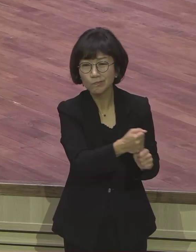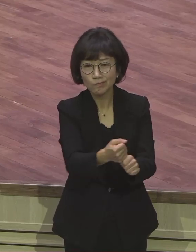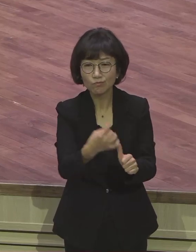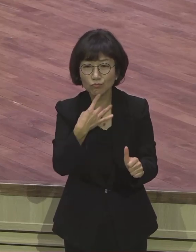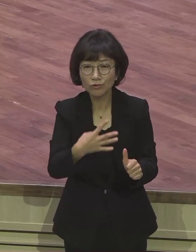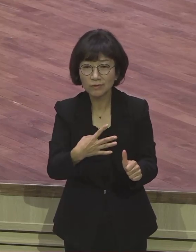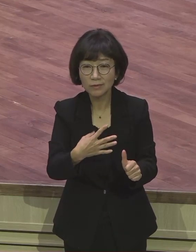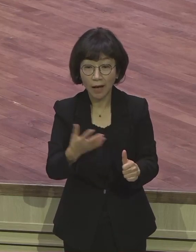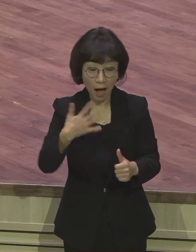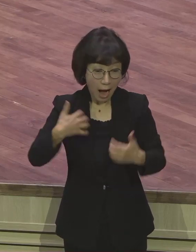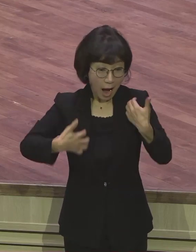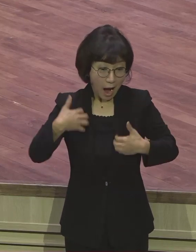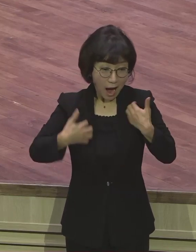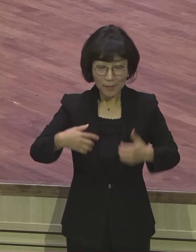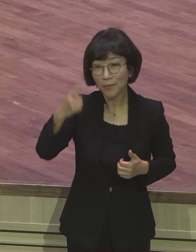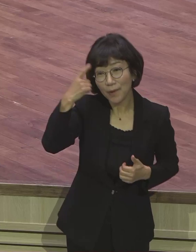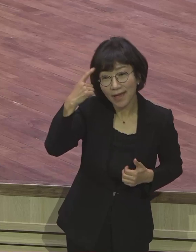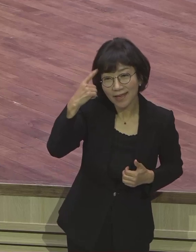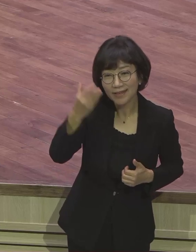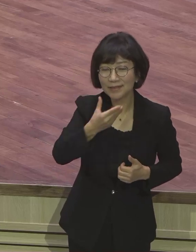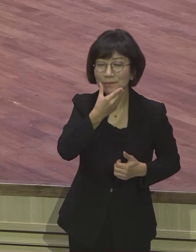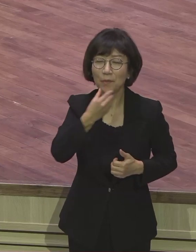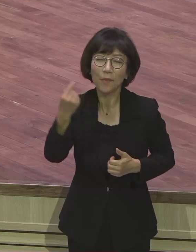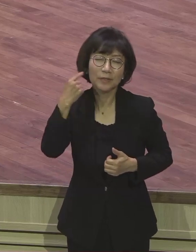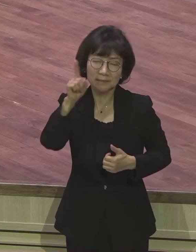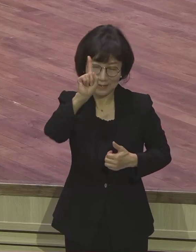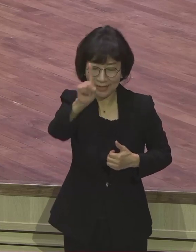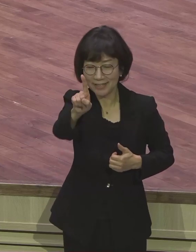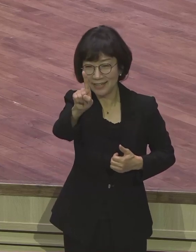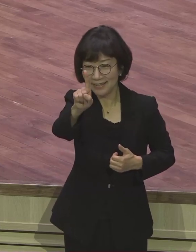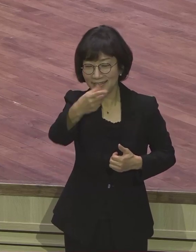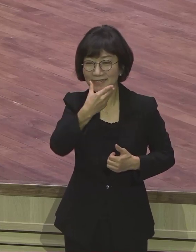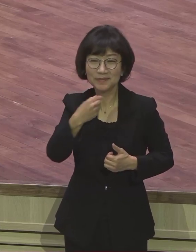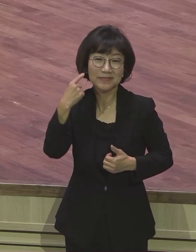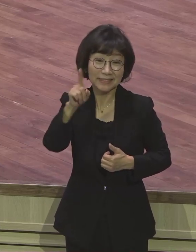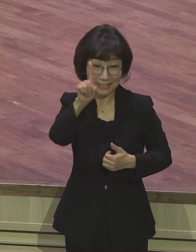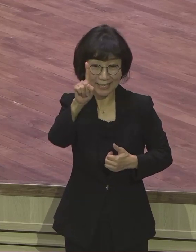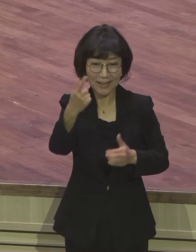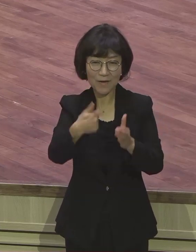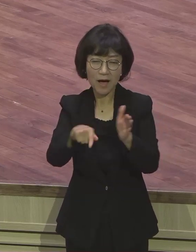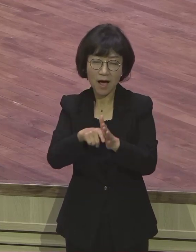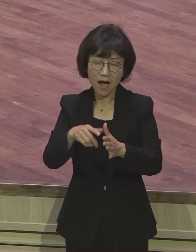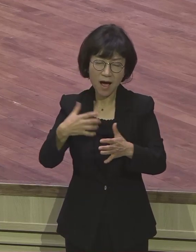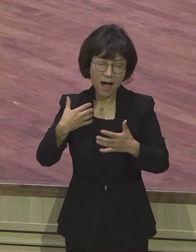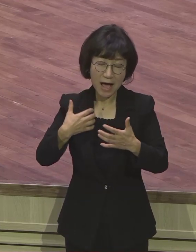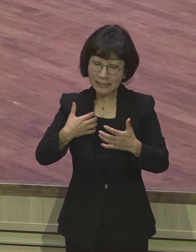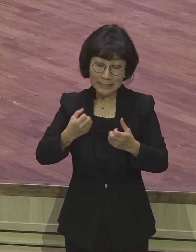복음 때문에 기부했다. 복음 때문에 복음 때문에 폭발하는 기쁨